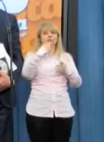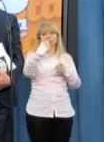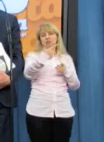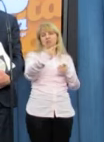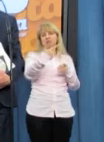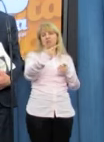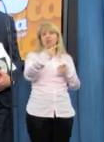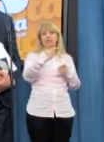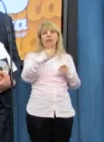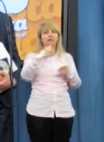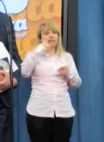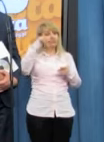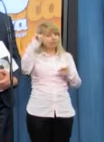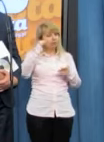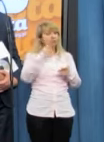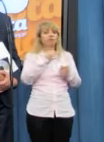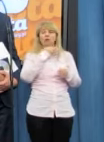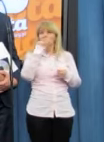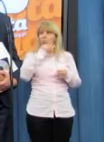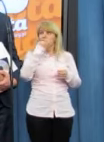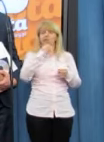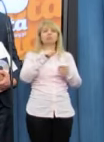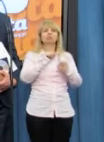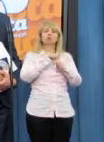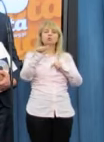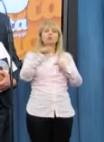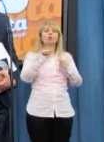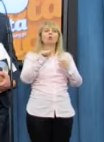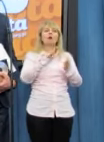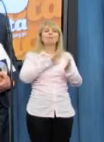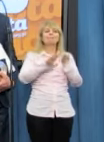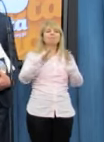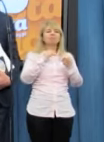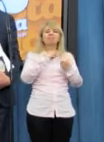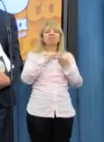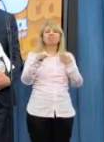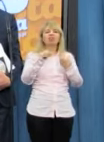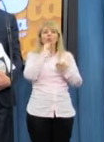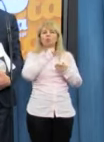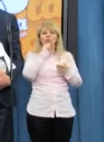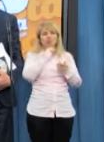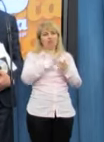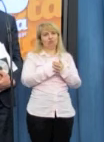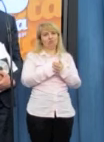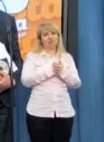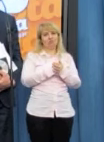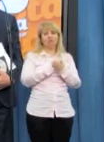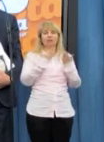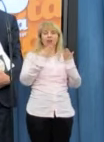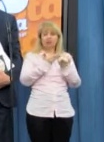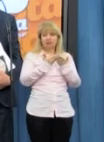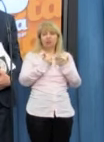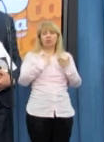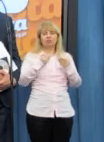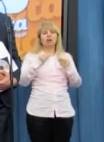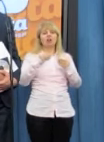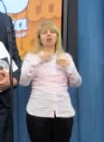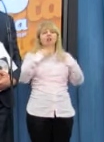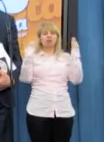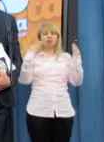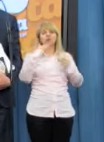sytuacji pozostałe poprawki stają się bezprzedmiotowe. I o tym bardzo wyraźnie mówiłem w trakcie swojego